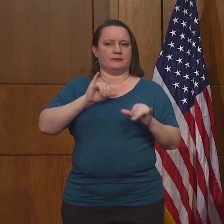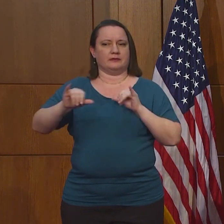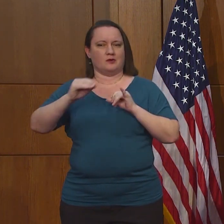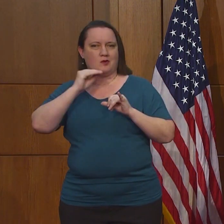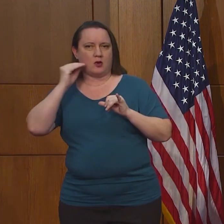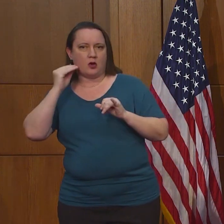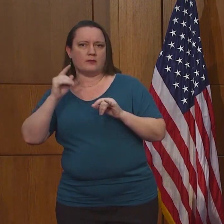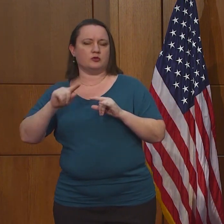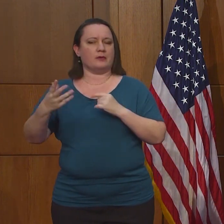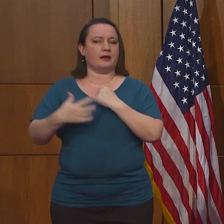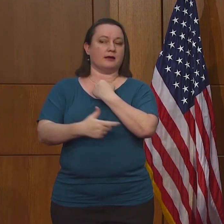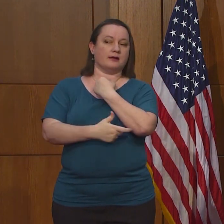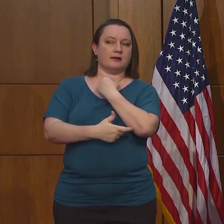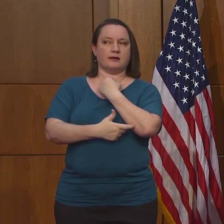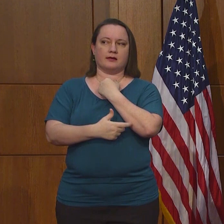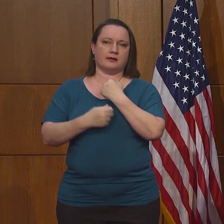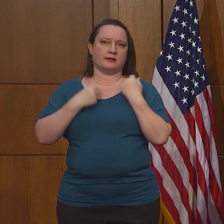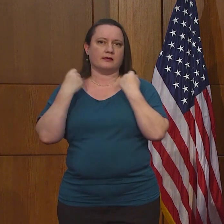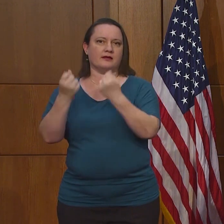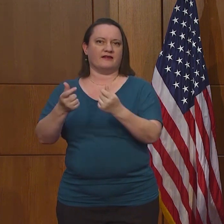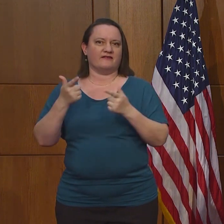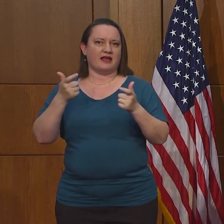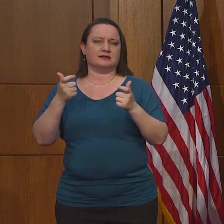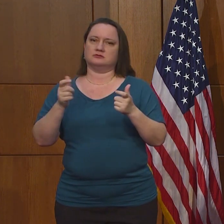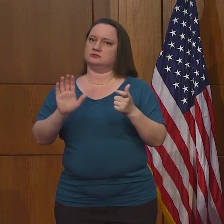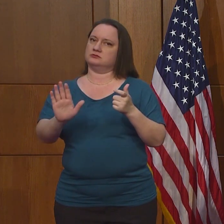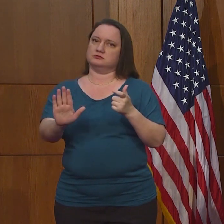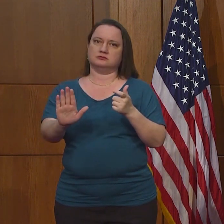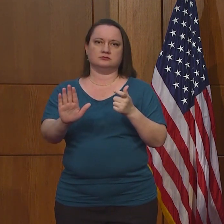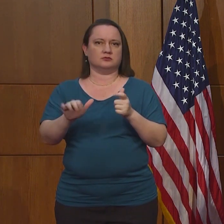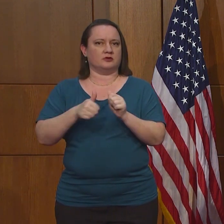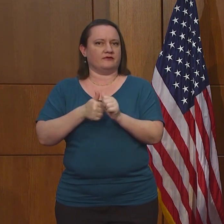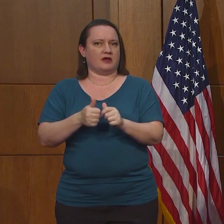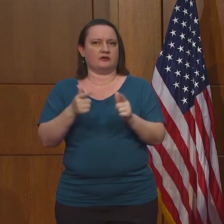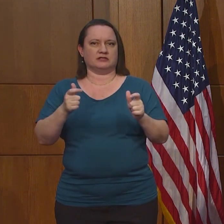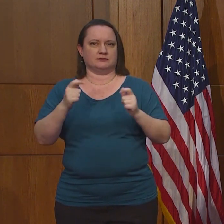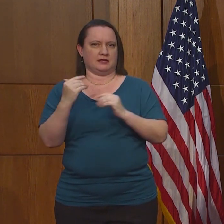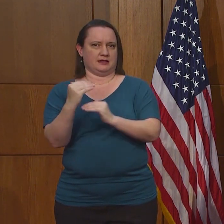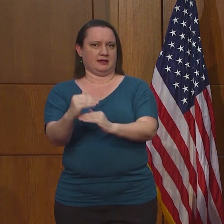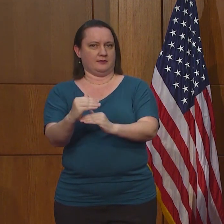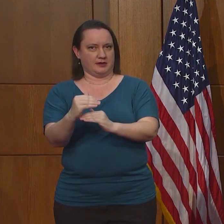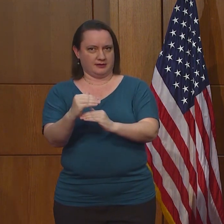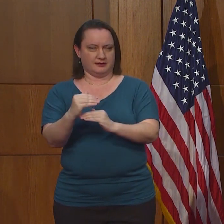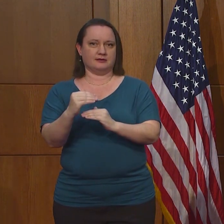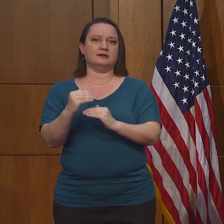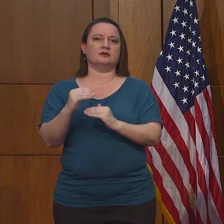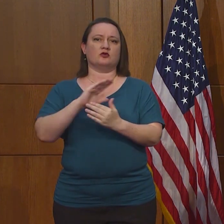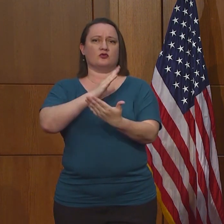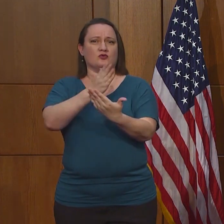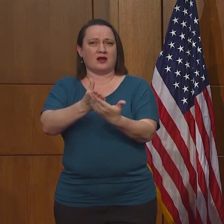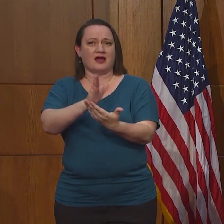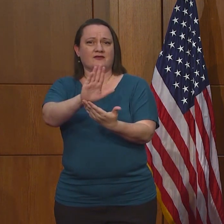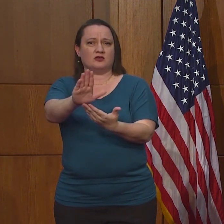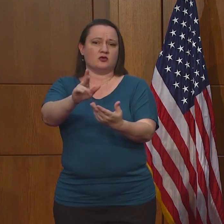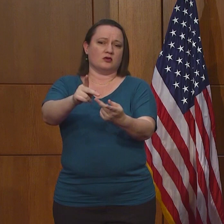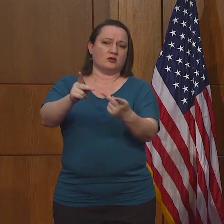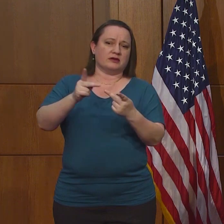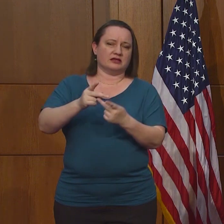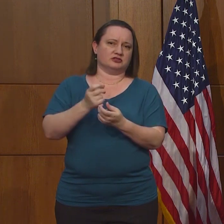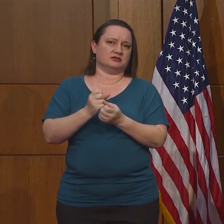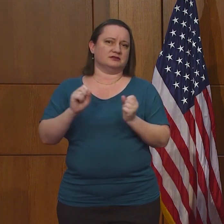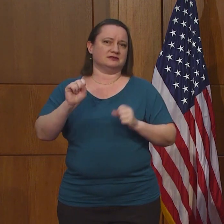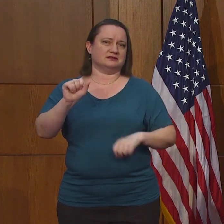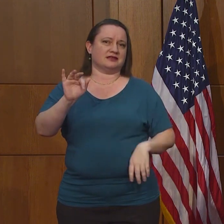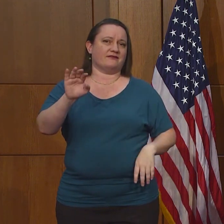velocidad, pero por favor no lo hagan. Estén seguros para que puedan llegar a donde quieren llegar seguramente. Por